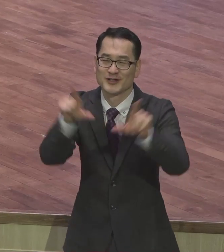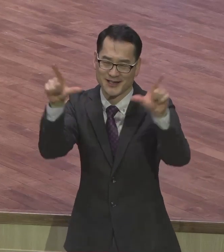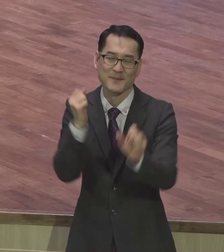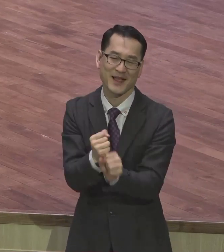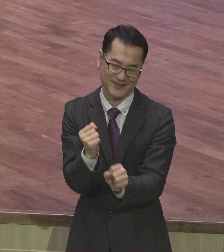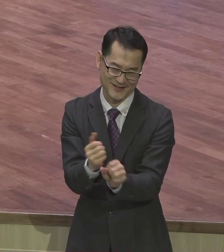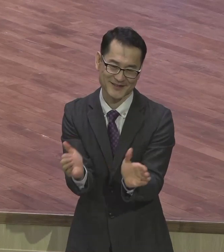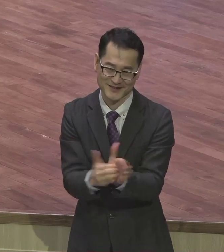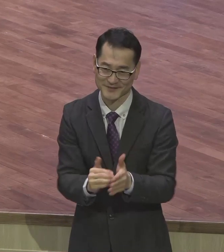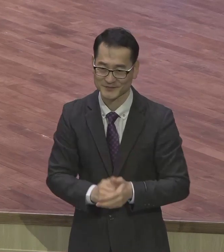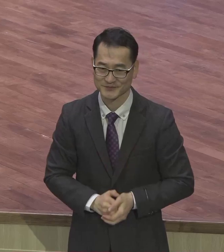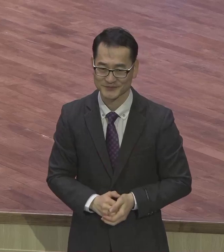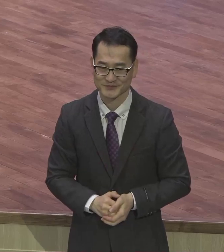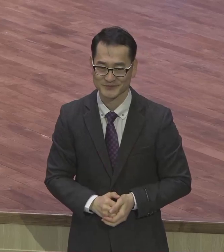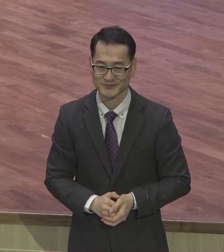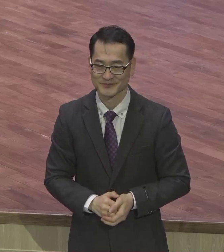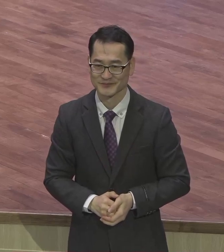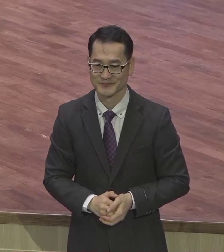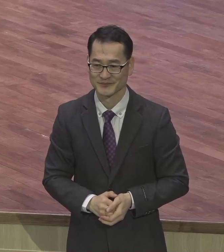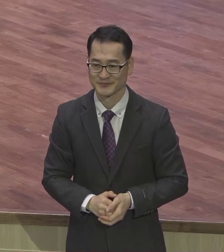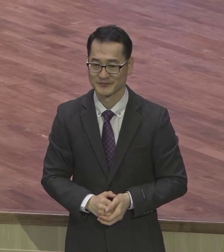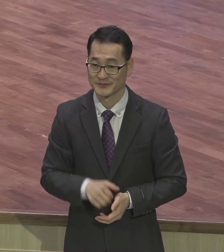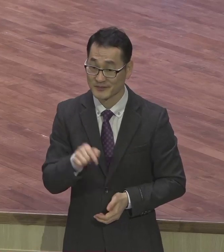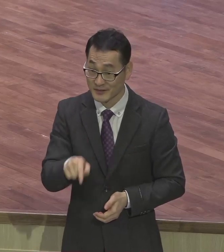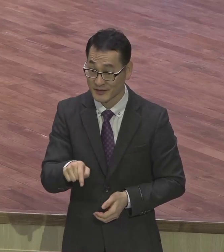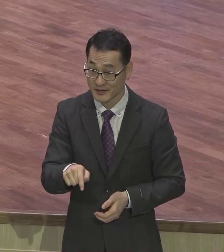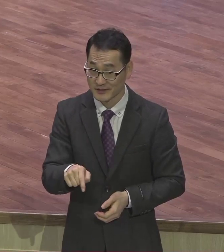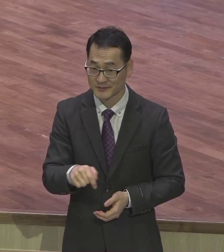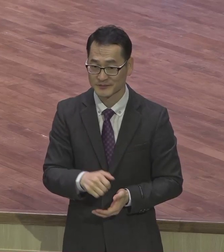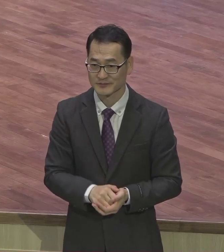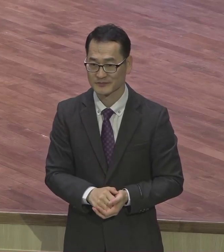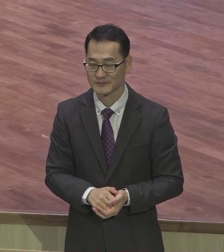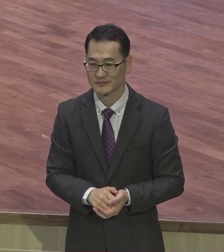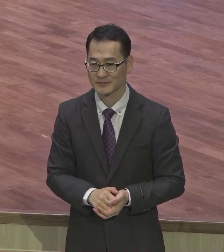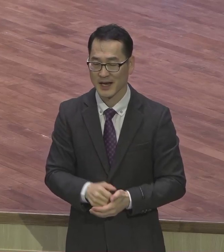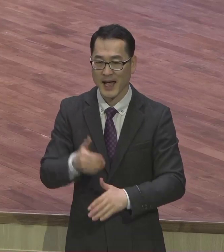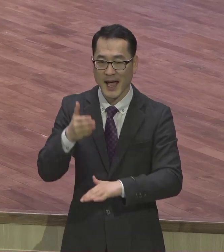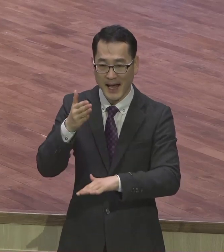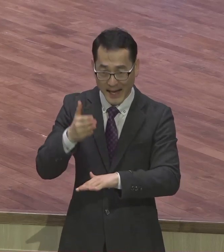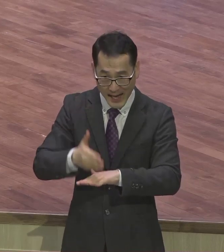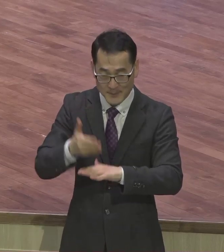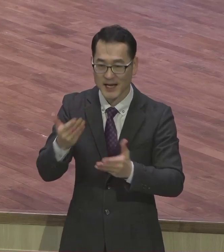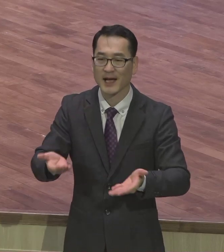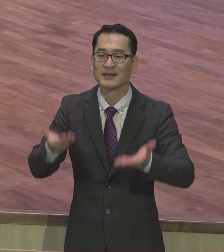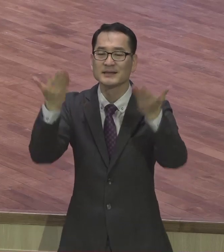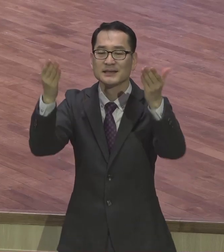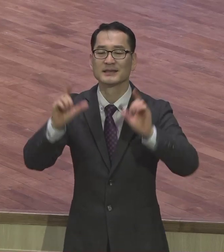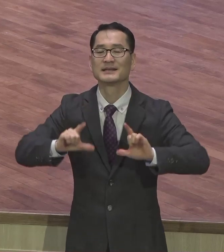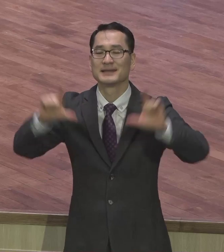감사를 드리는 날 그런 말이에요. 감사를 드리는 날이다. 이스라엘 백성들은요